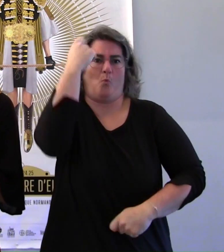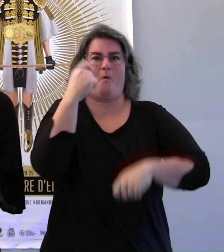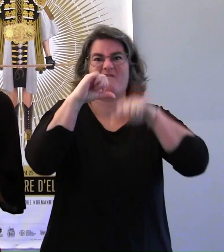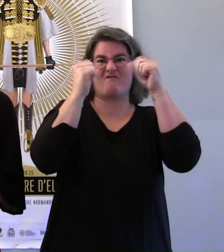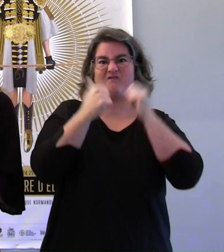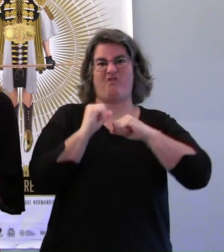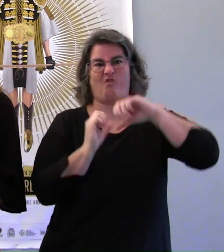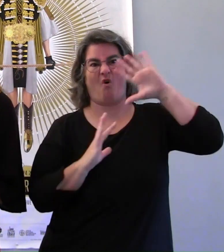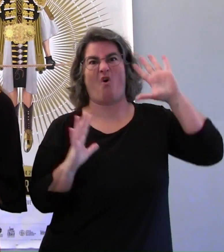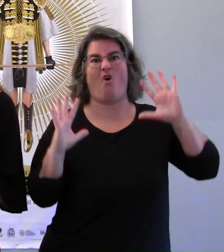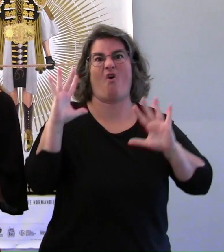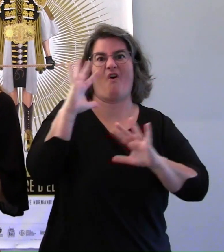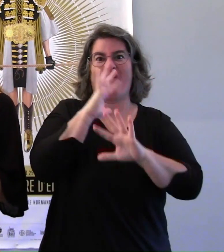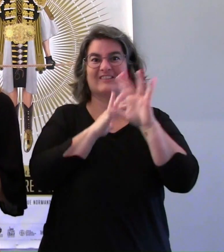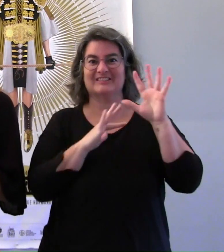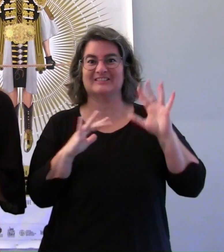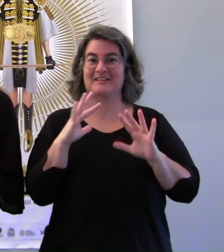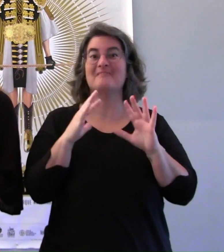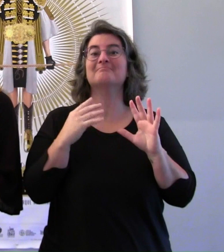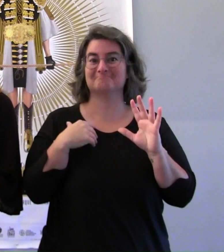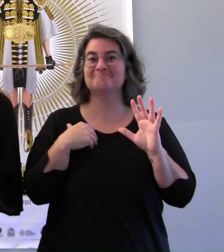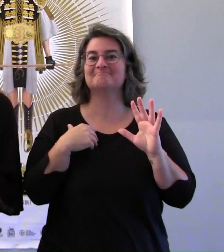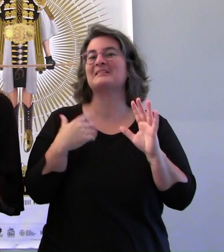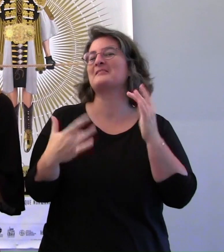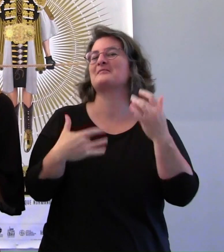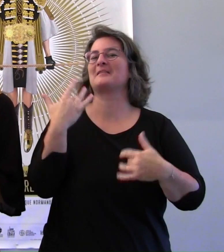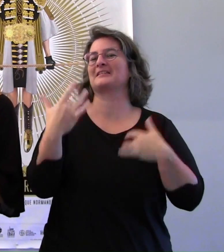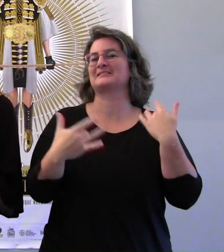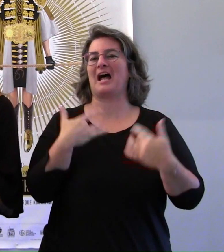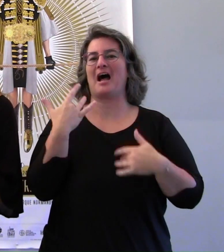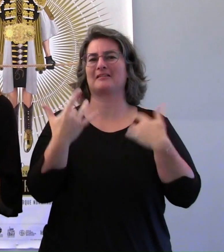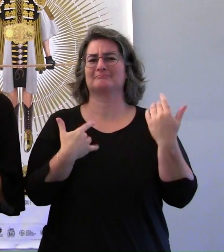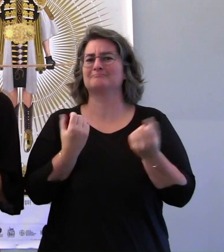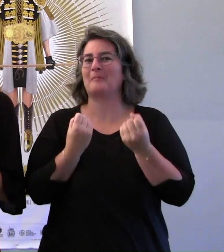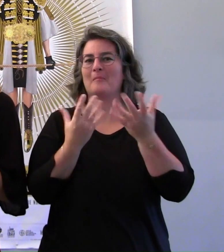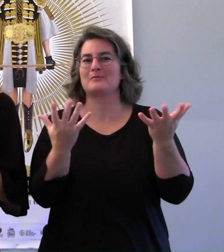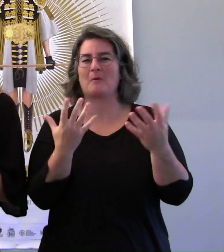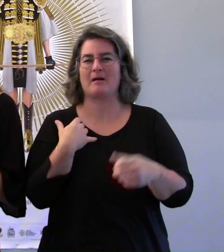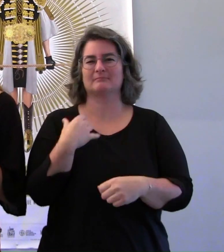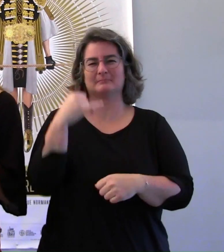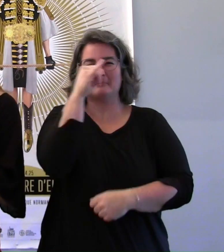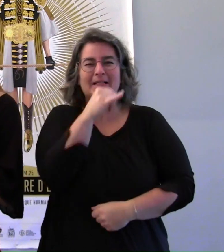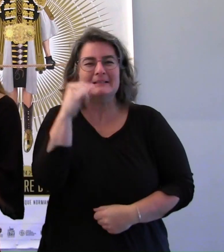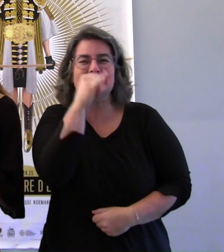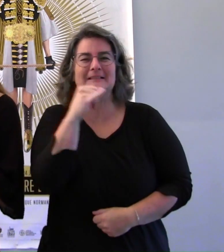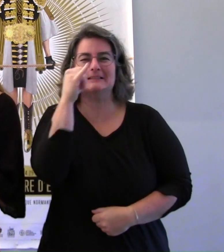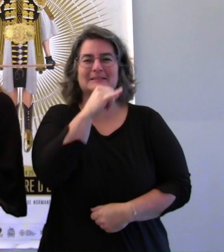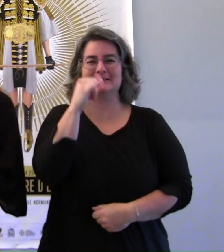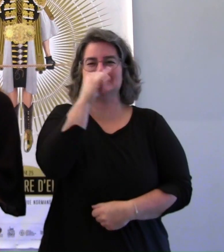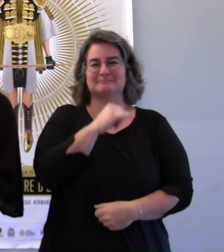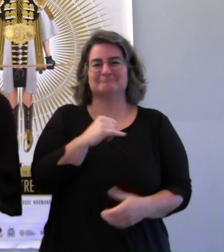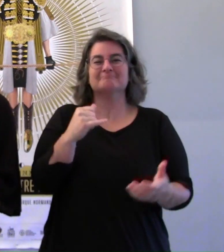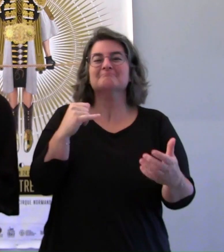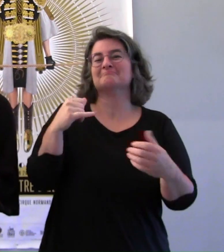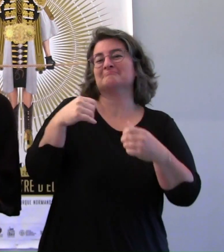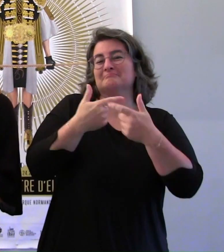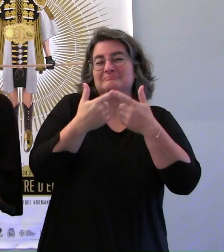déformées, élargies, monographie nous emmène dans un monde absurde, décalé et sans limite.